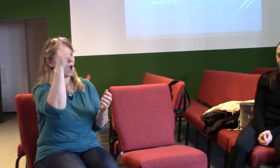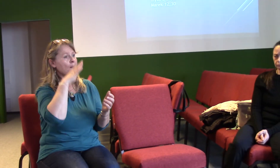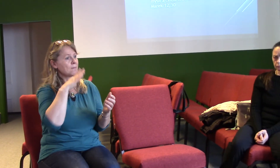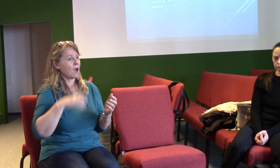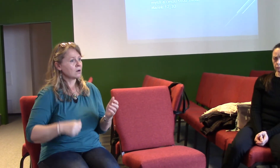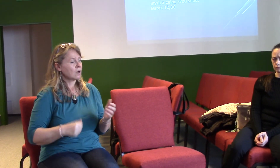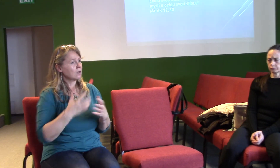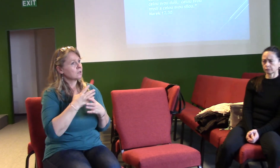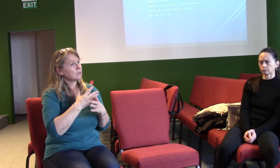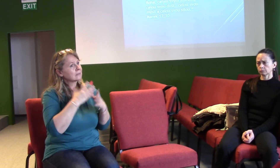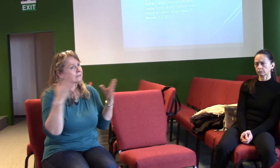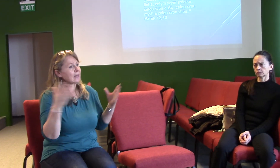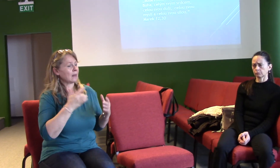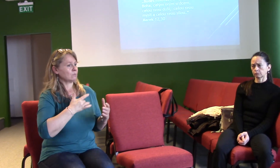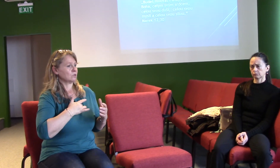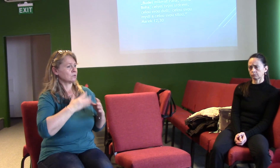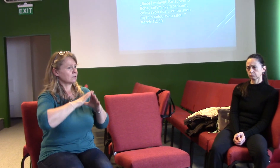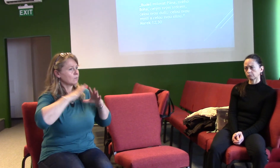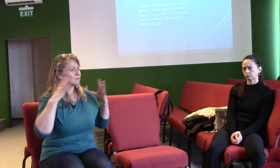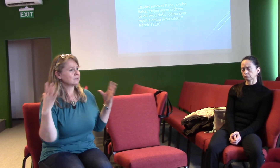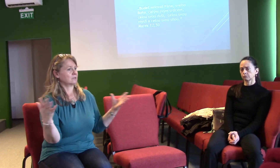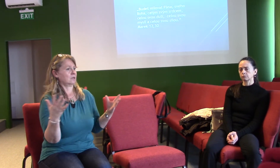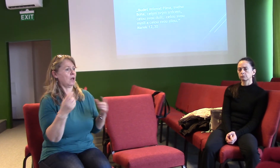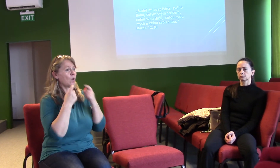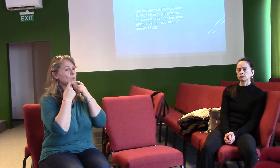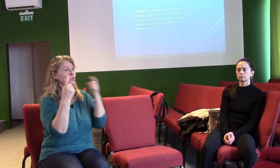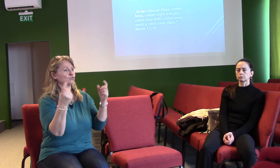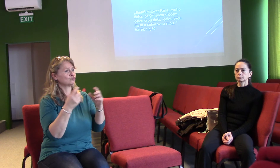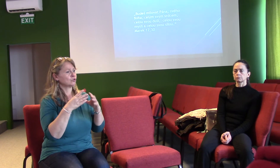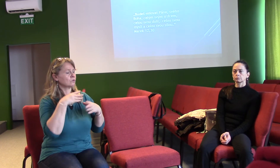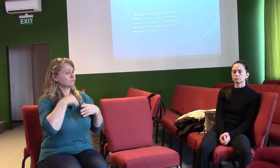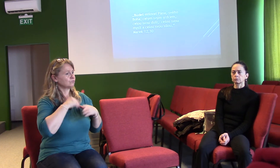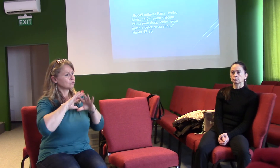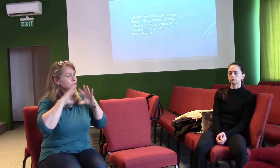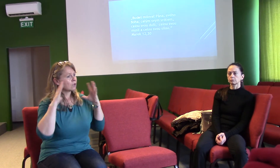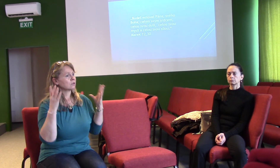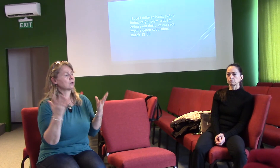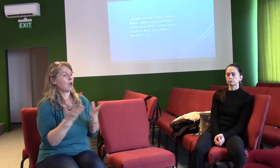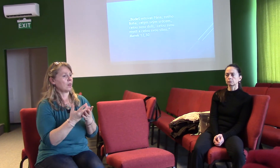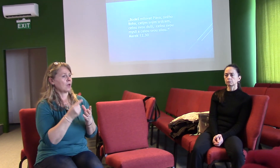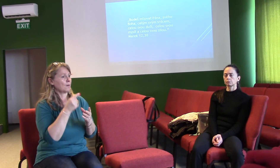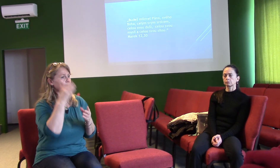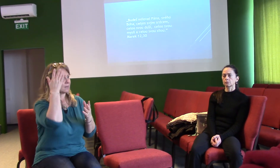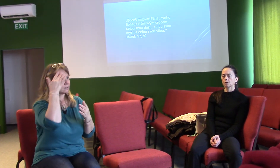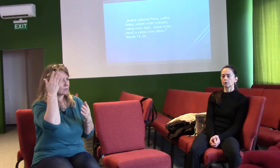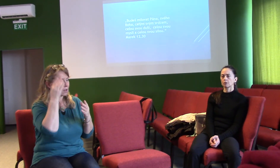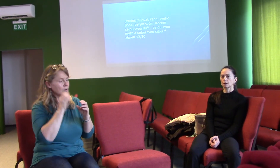duši, celou svou mysli a celou svou silou. A máme-li Boha takto milovat,